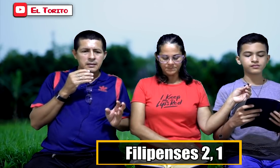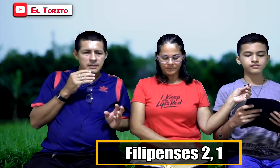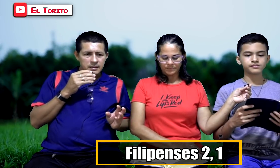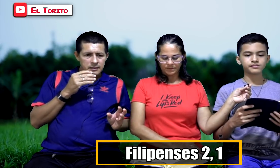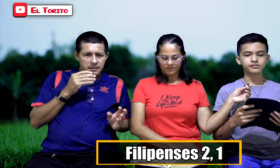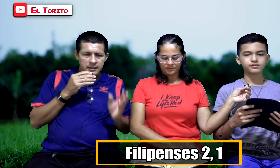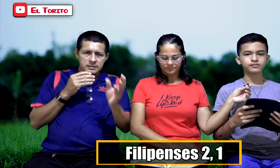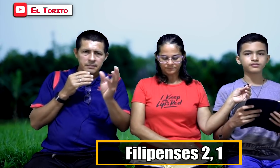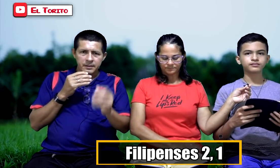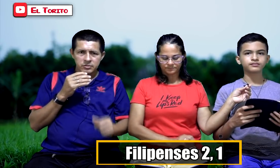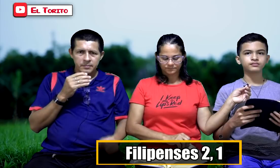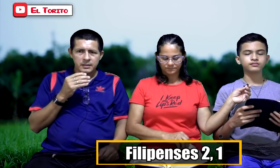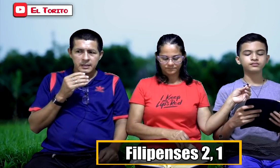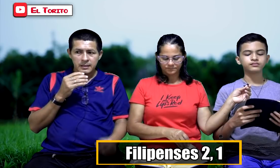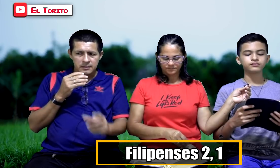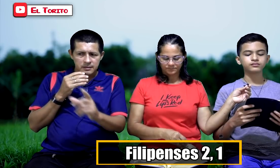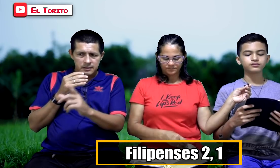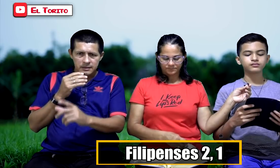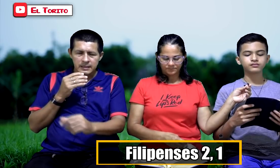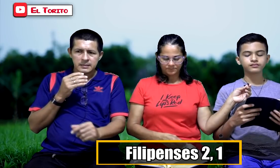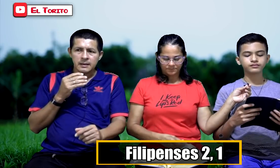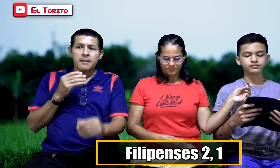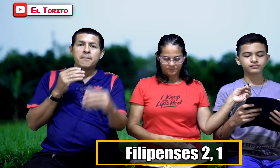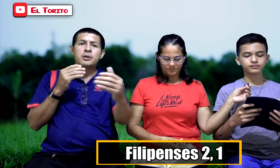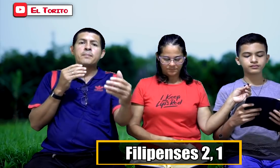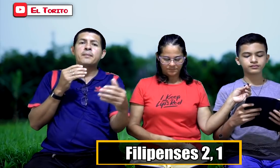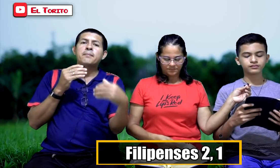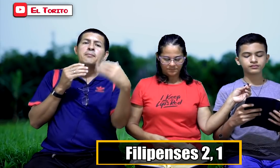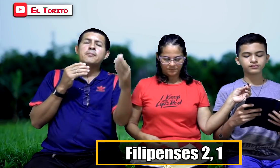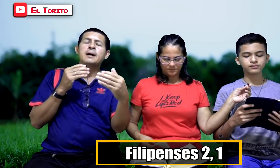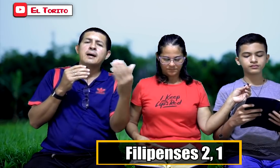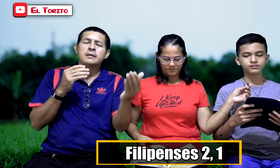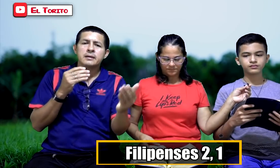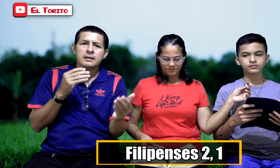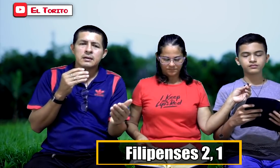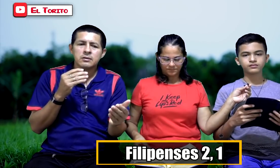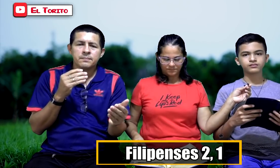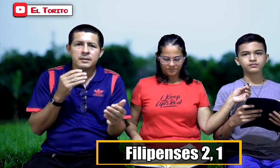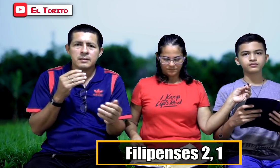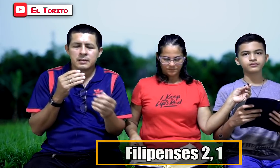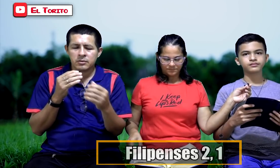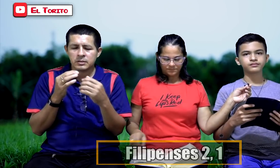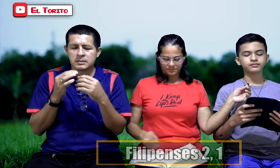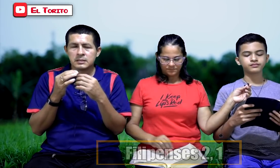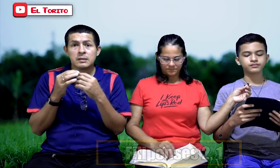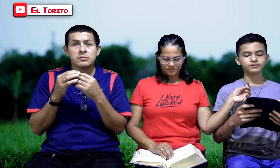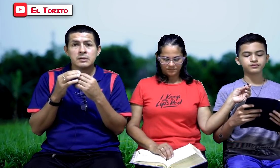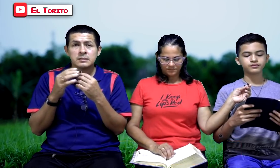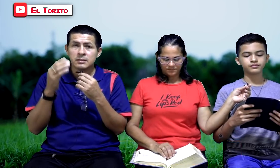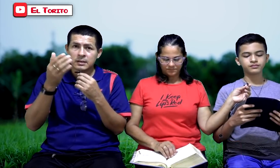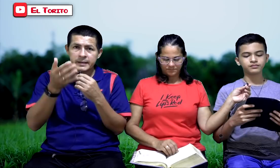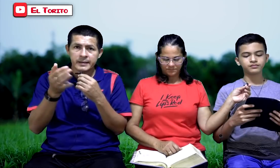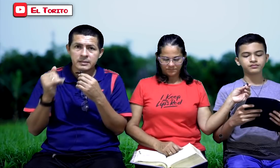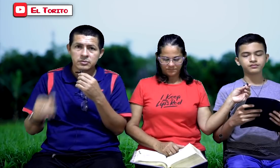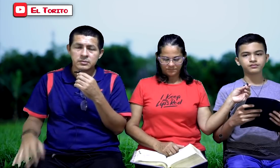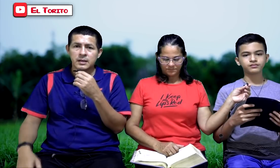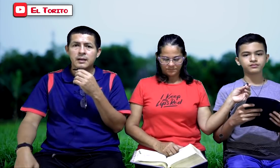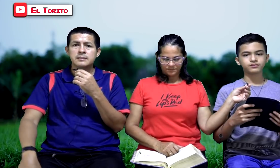darán ese paso a predicar en la casa. Pero vamos más allá, aquellos predicadores que están utilizando las redes sociales